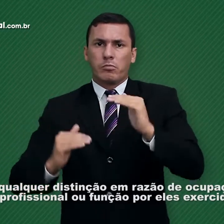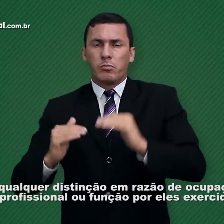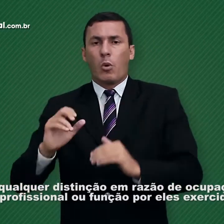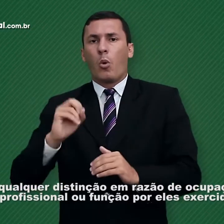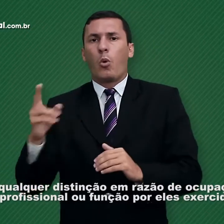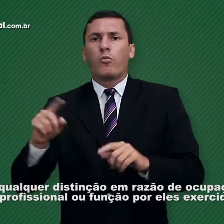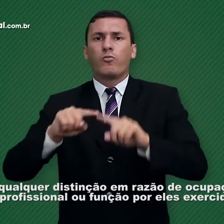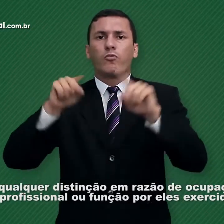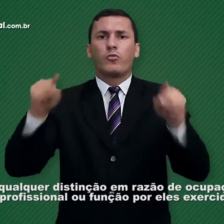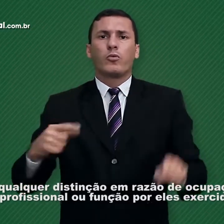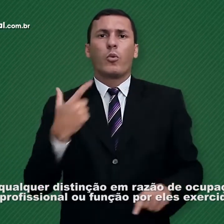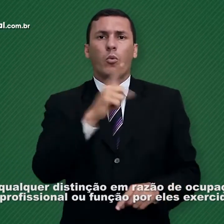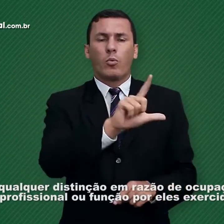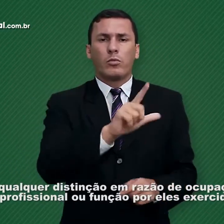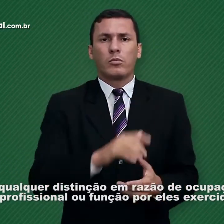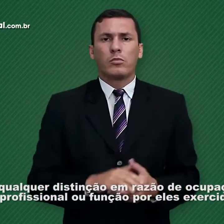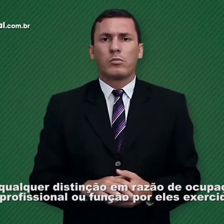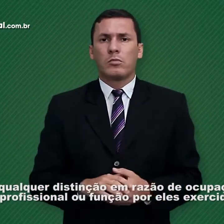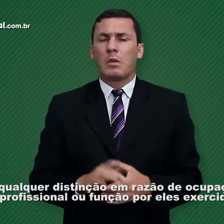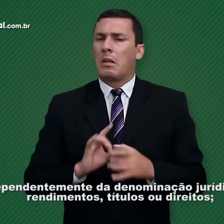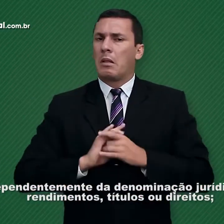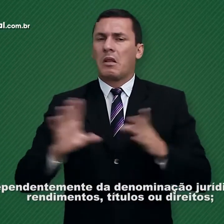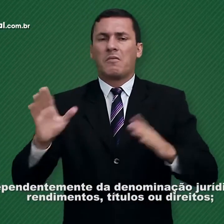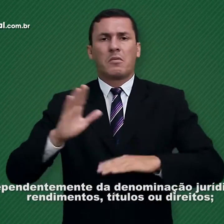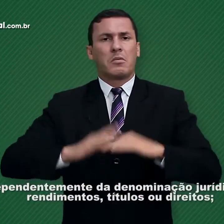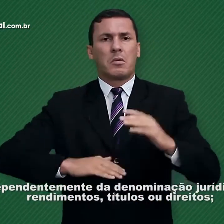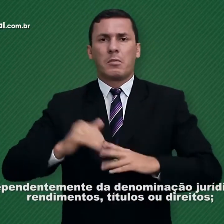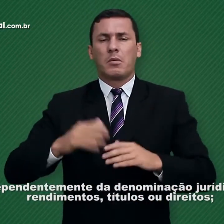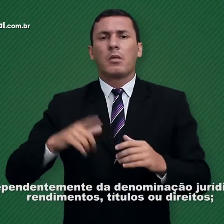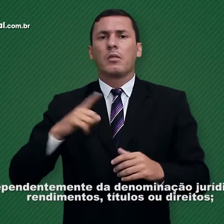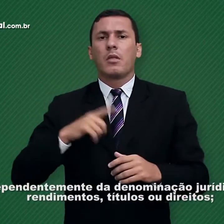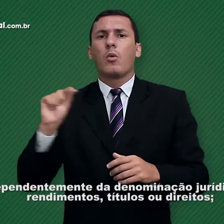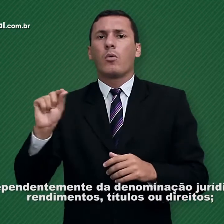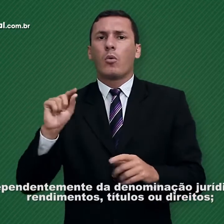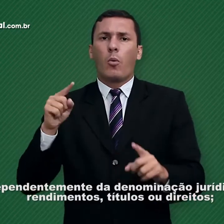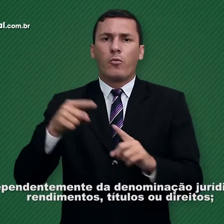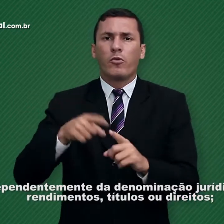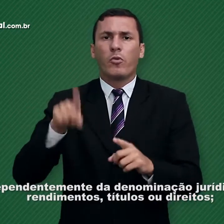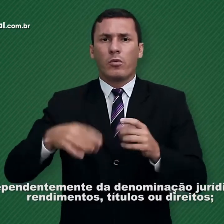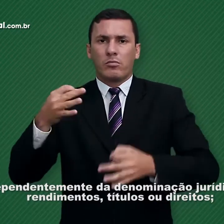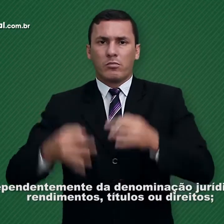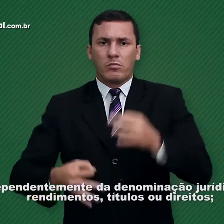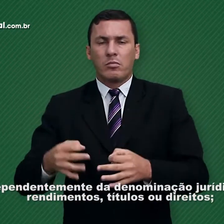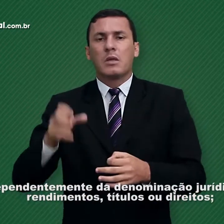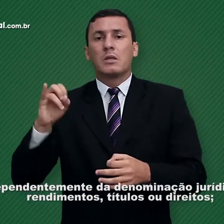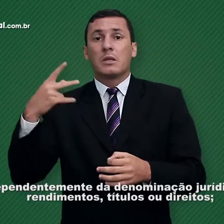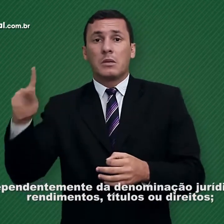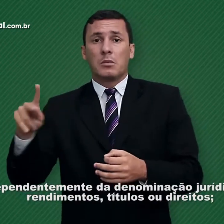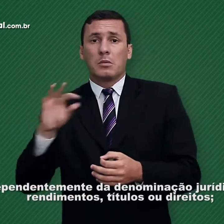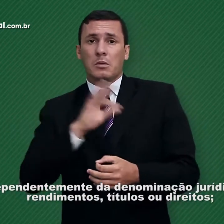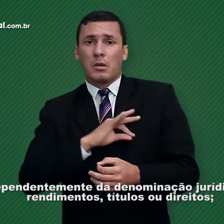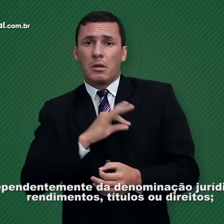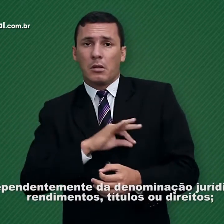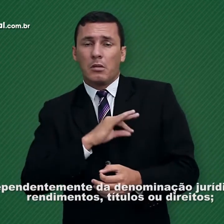ou função por eles exercida, independentemente da denominação jurídica dos rendimentos,